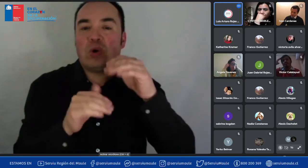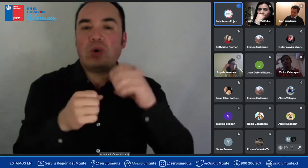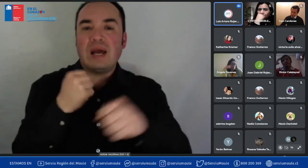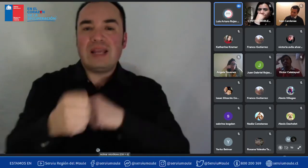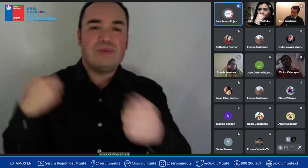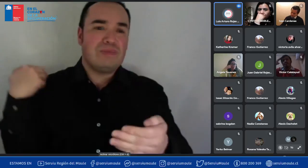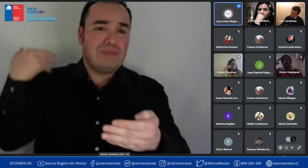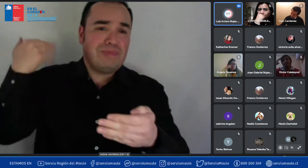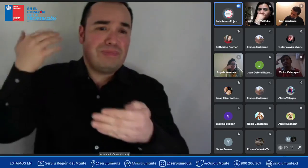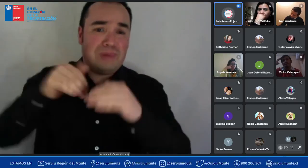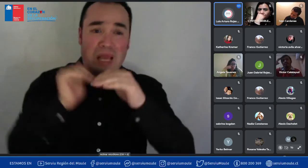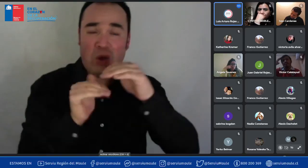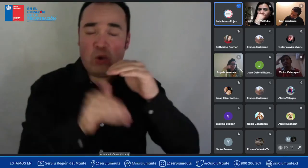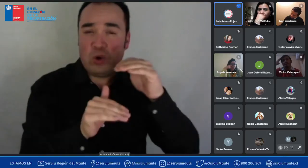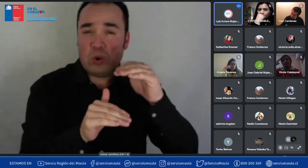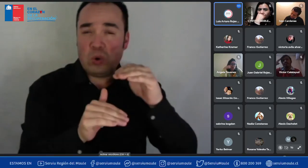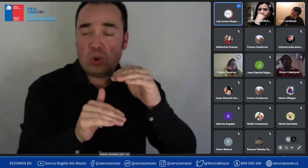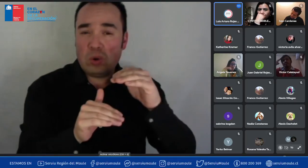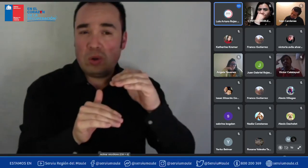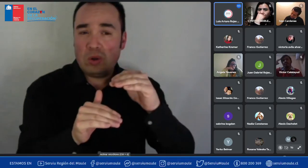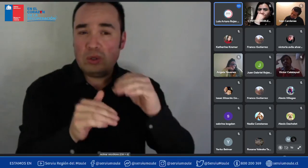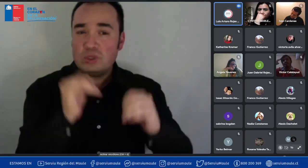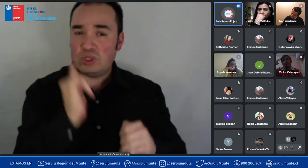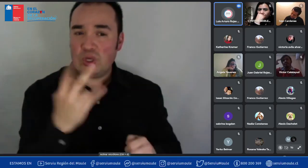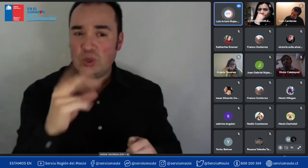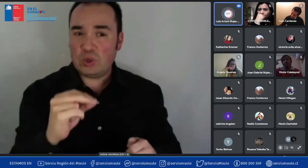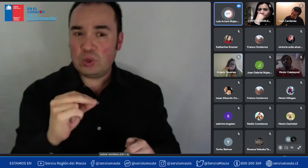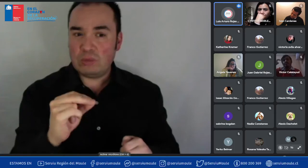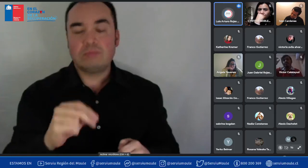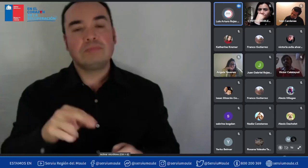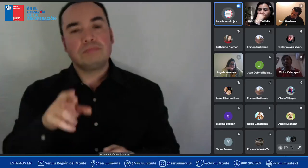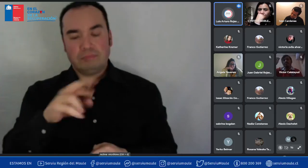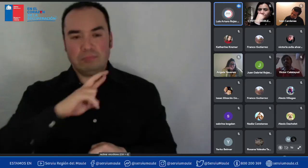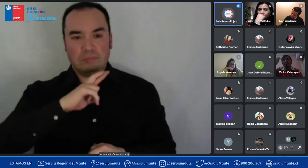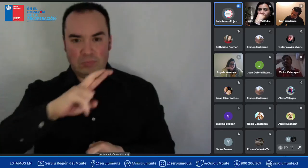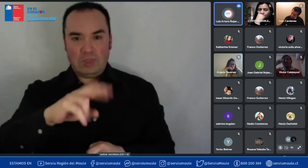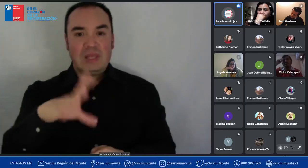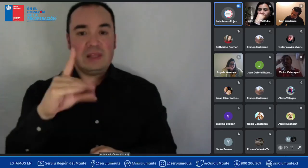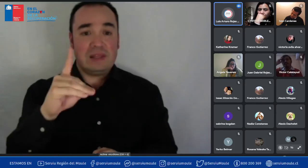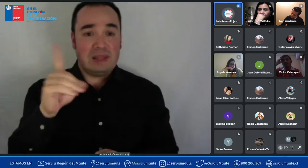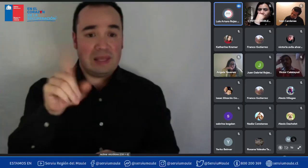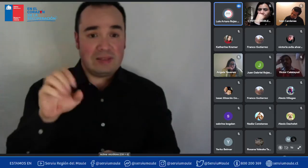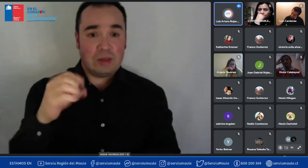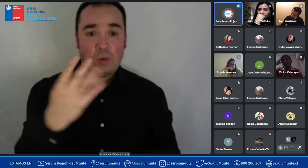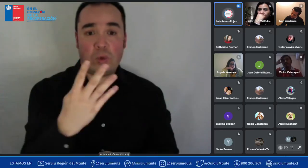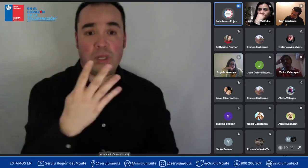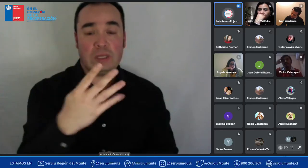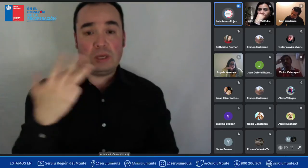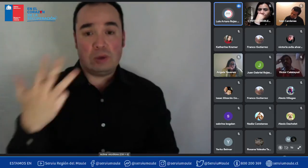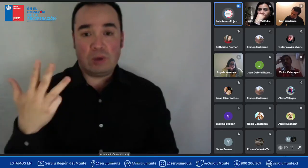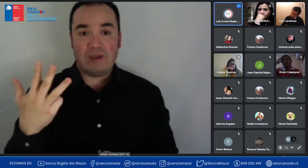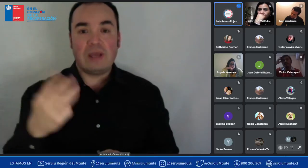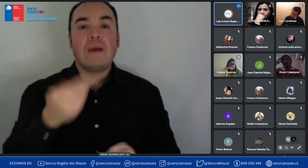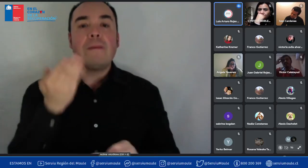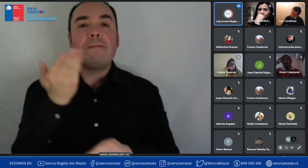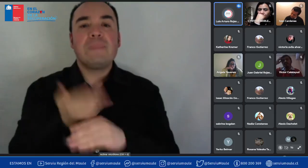para el DC49 no se requiere la antigüedad de los 12 meses ¿ya? lo que sí debe contar con el ahorro mínimo